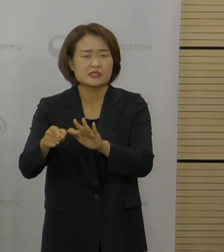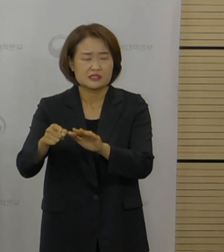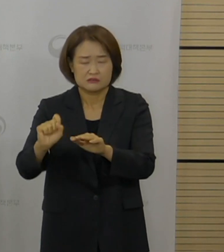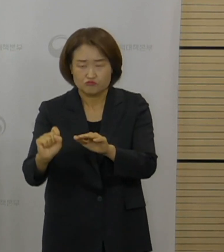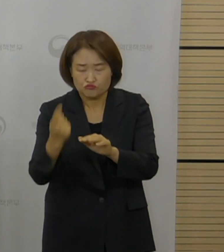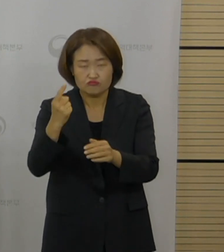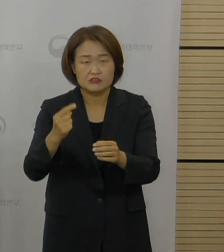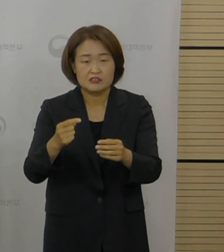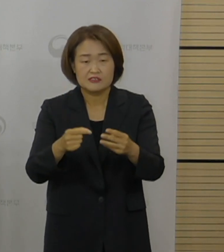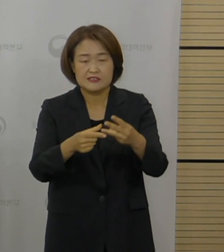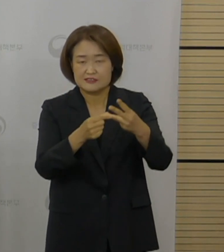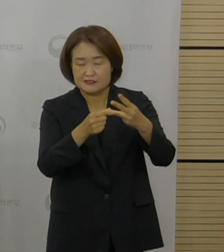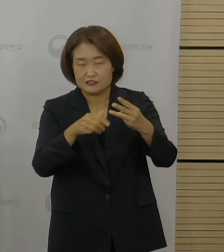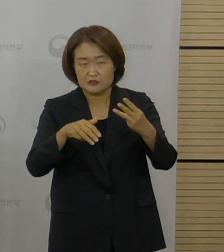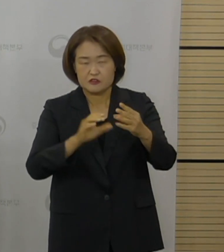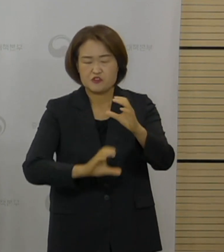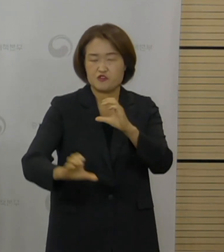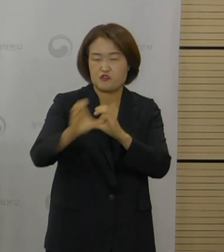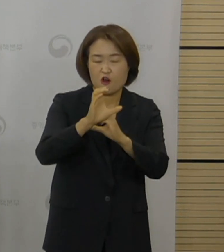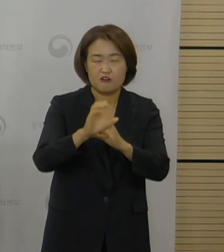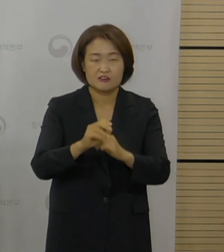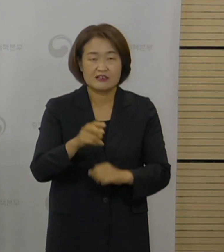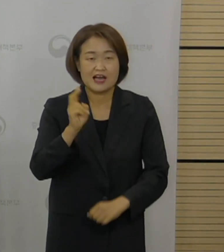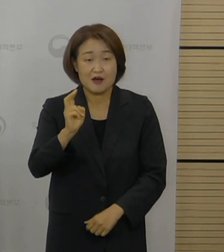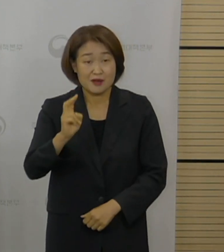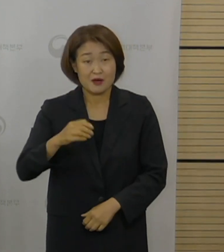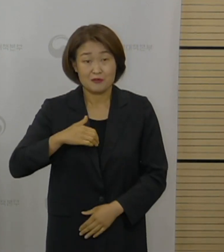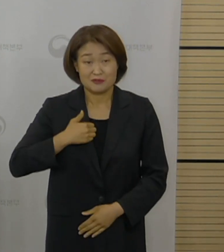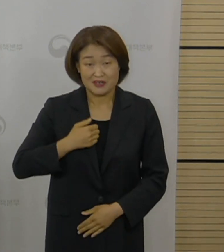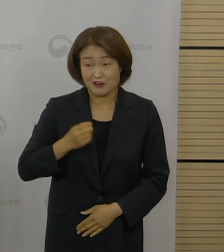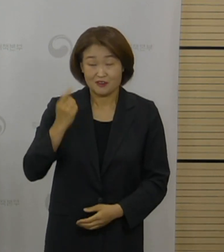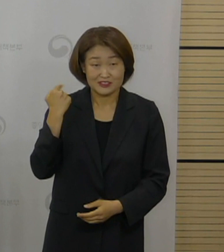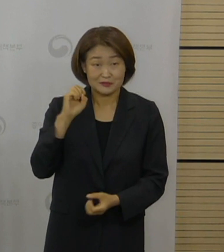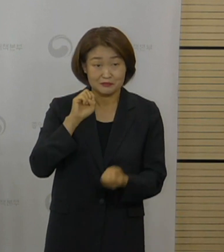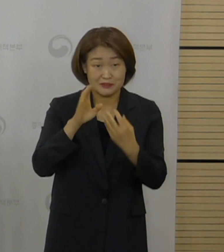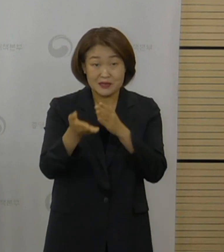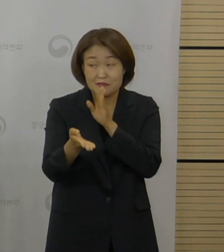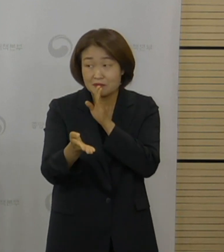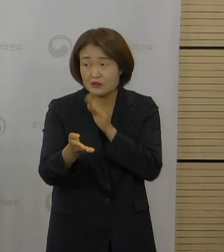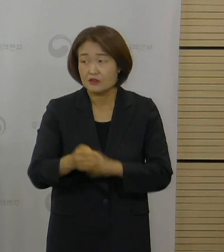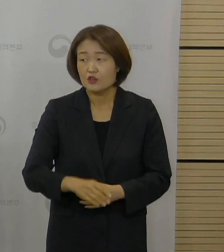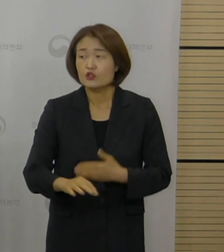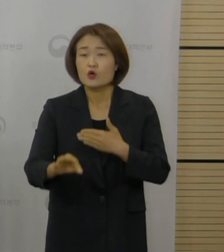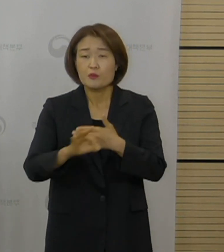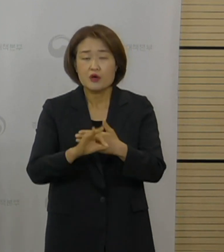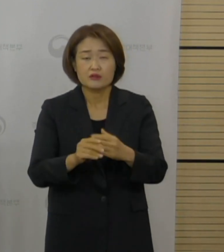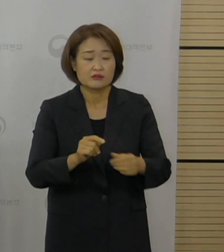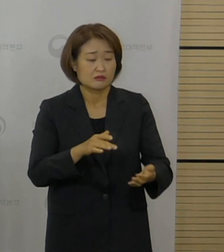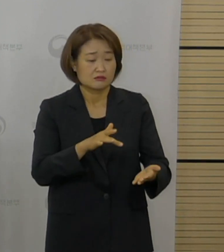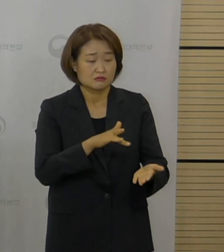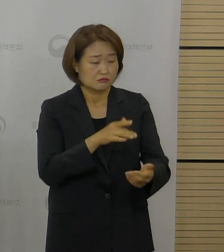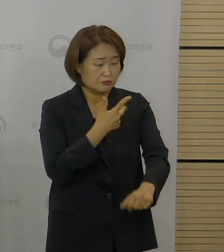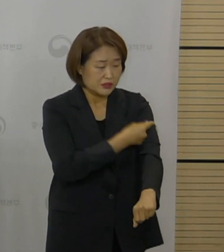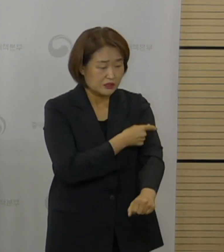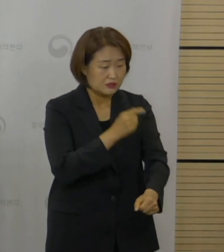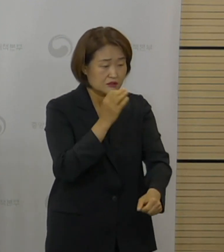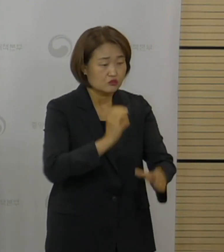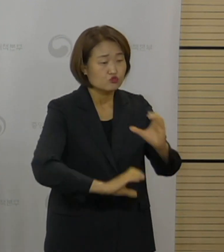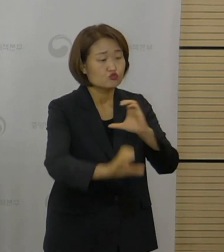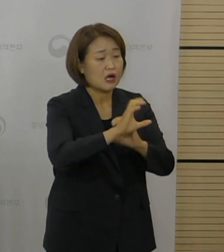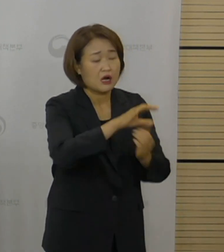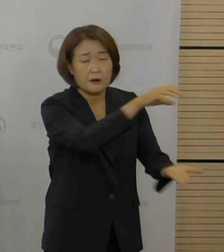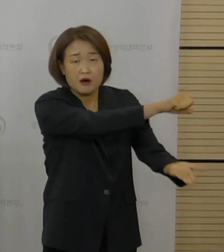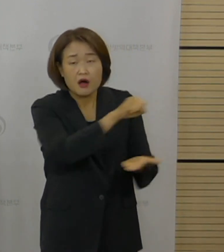추가 접종이 실제 추진이 된다면 추가 요구되는 백신 양은 어느 정도일지 계략적으로라도 알려주시기